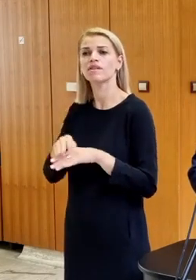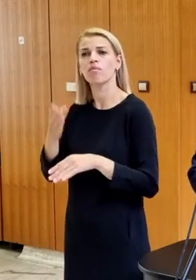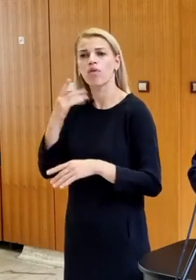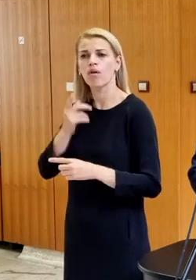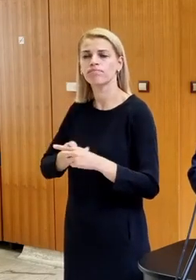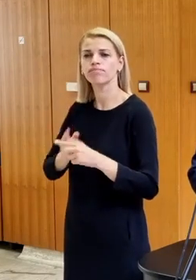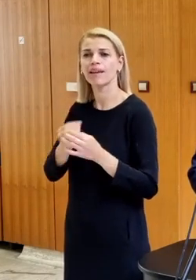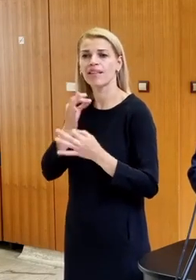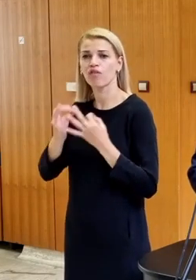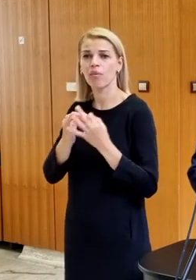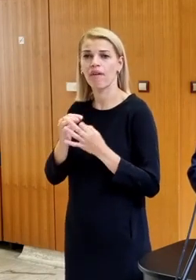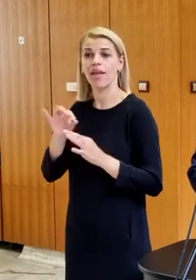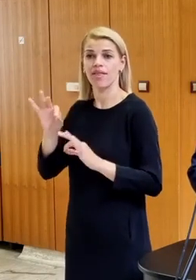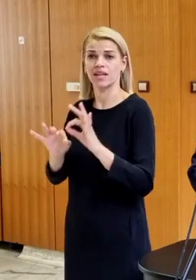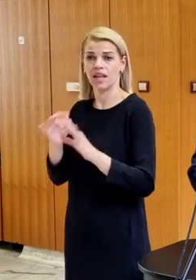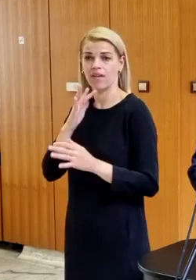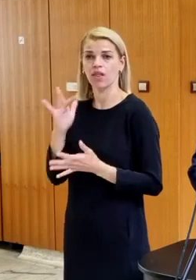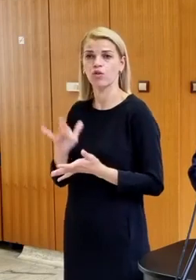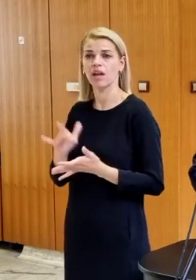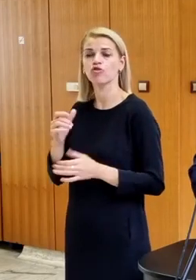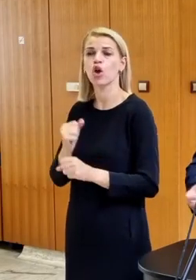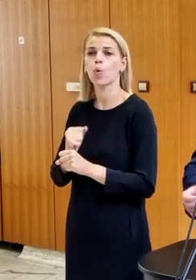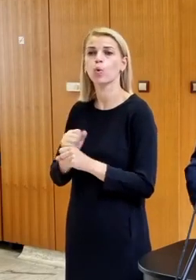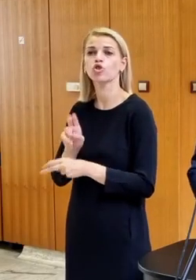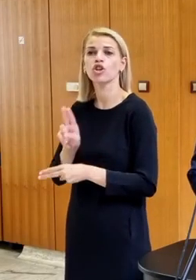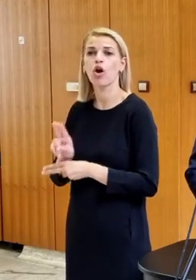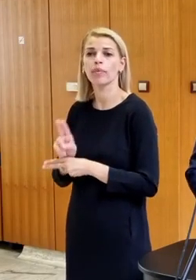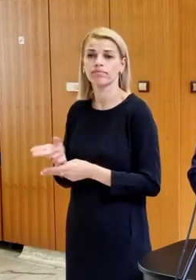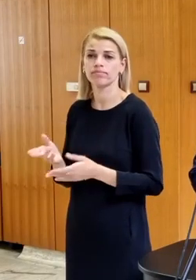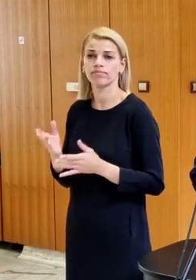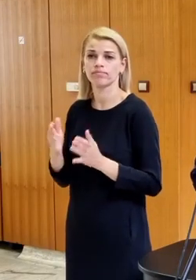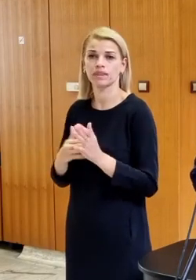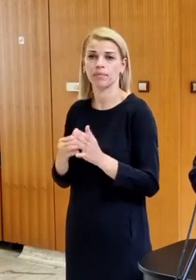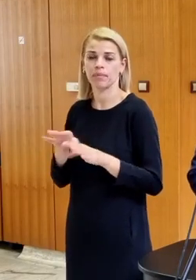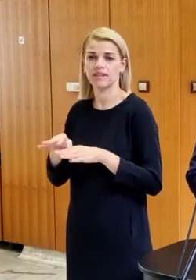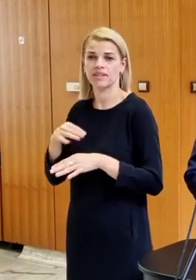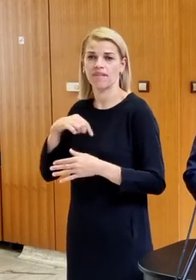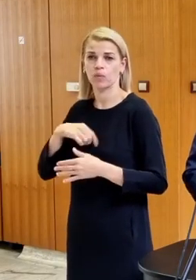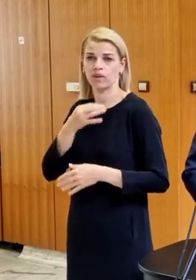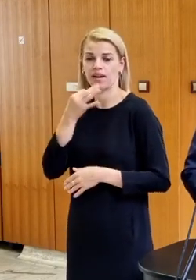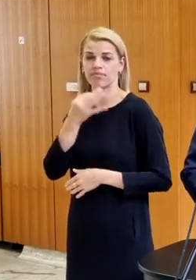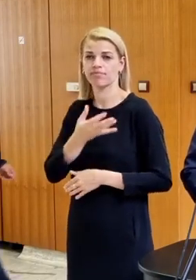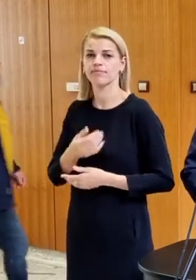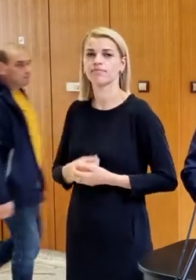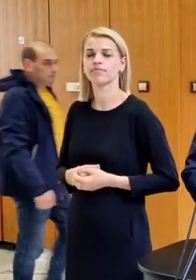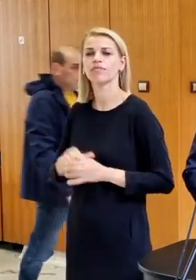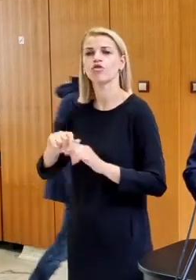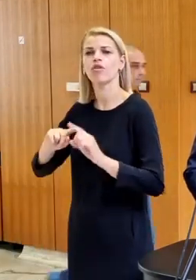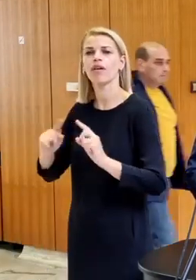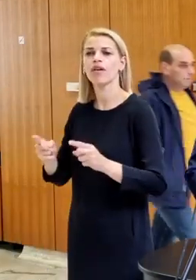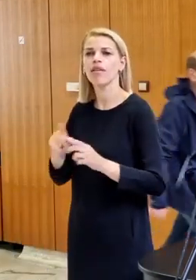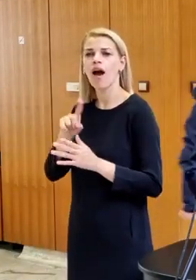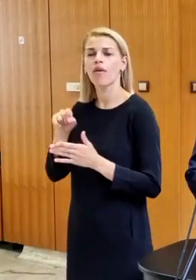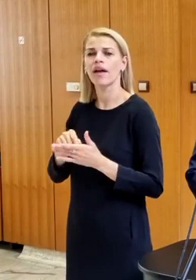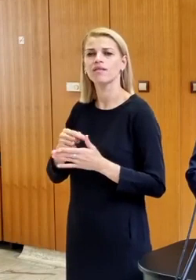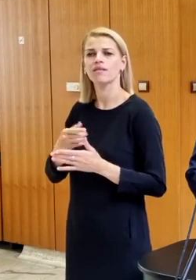informovať, otázka je, či je nastavil dostatočne účinné opatrenia. To som treba pýtať ministra vnútra. Ešte sa chcem k innej otázke spýtať.